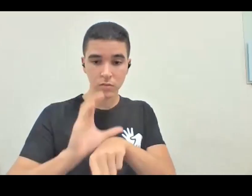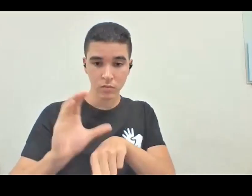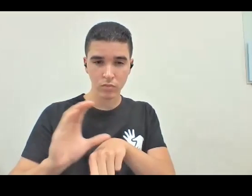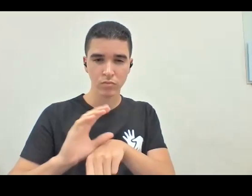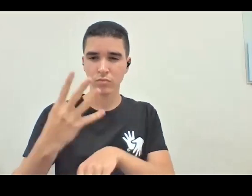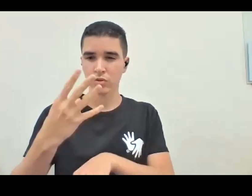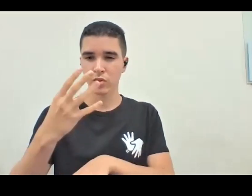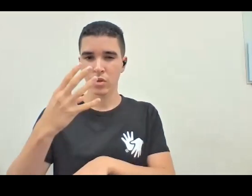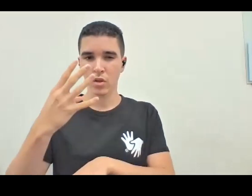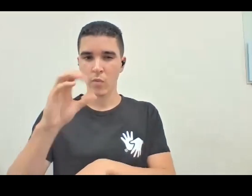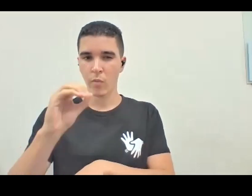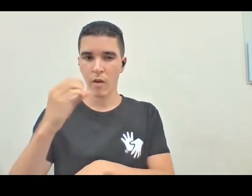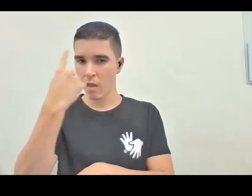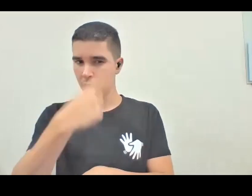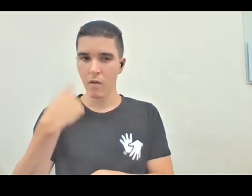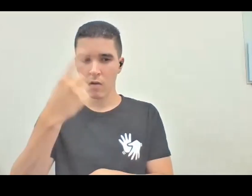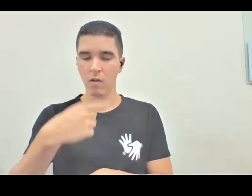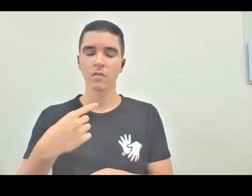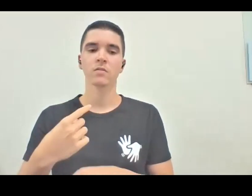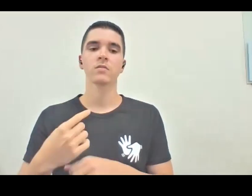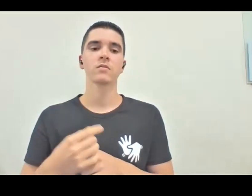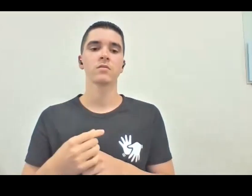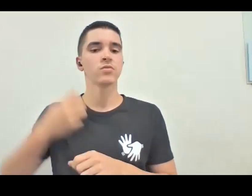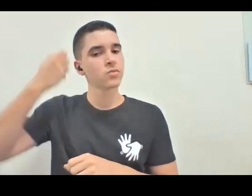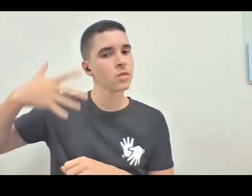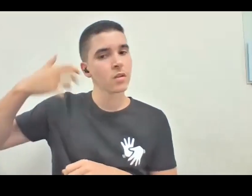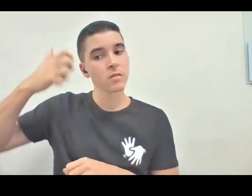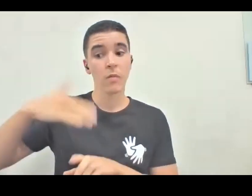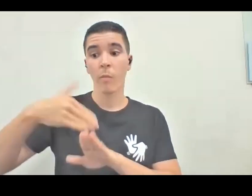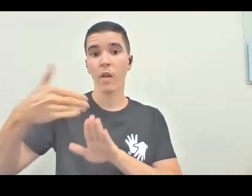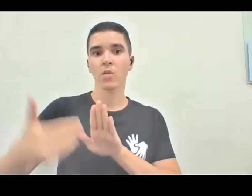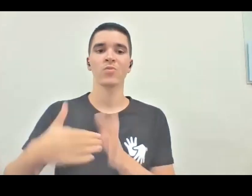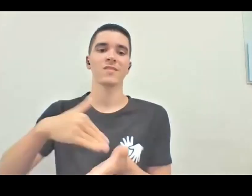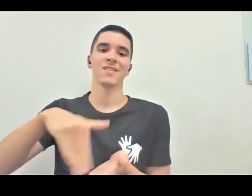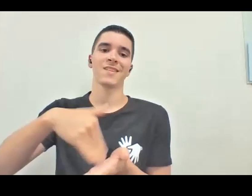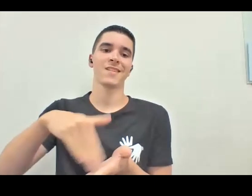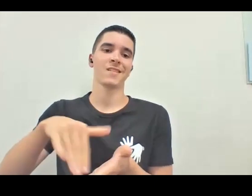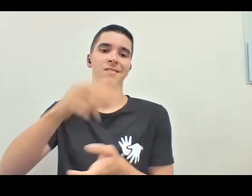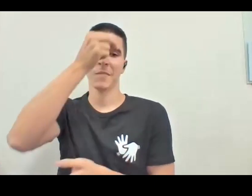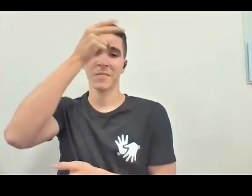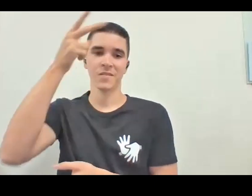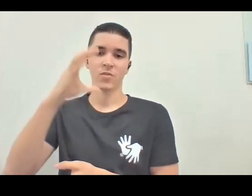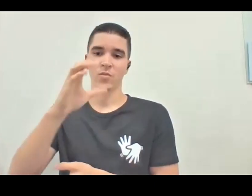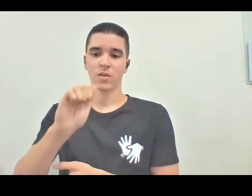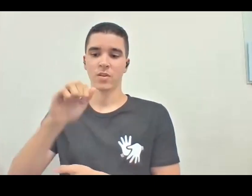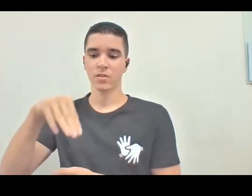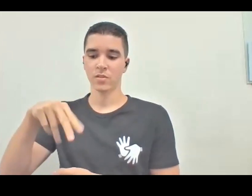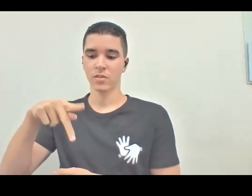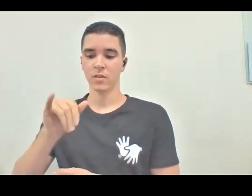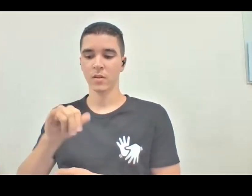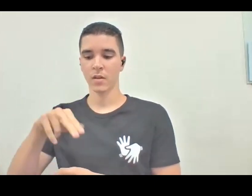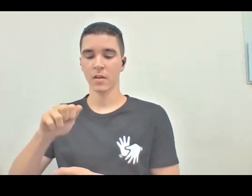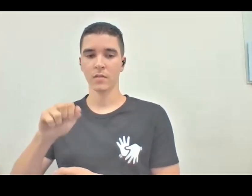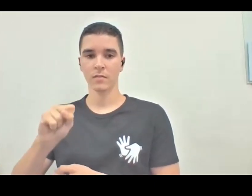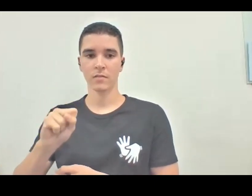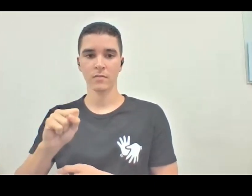horas de áudio de expressão para todas as secretarias da Prefeitura de Campinas. Vinha uma cartinha assim, tem que